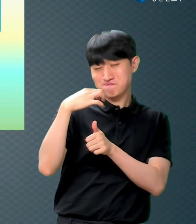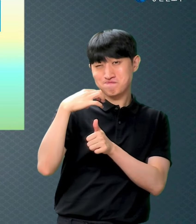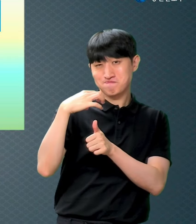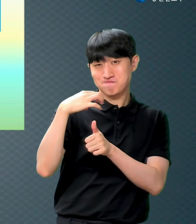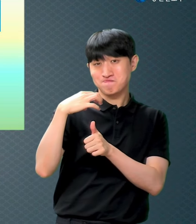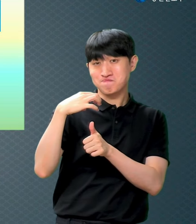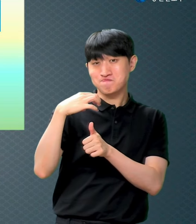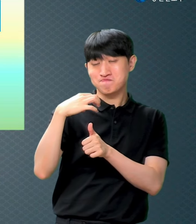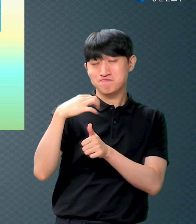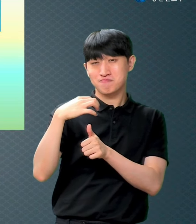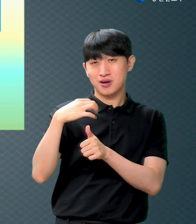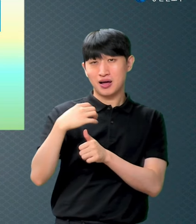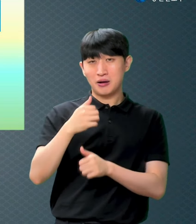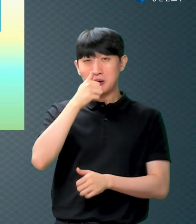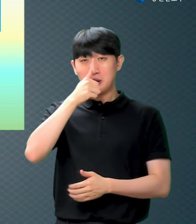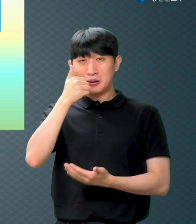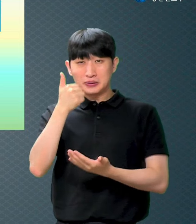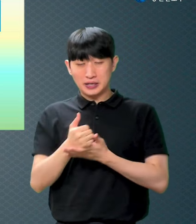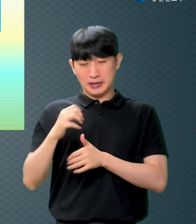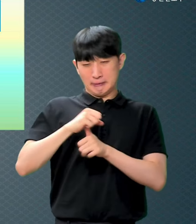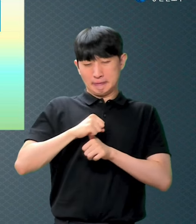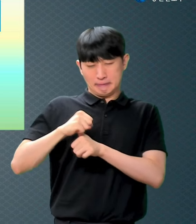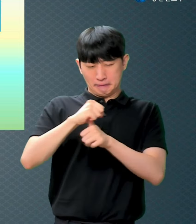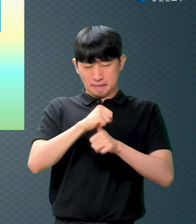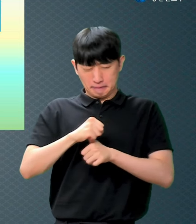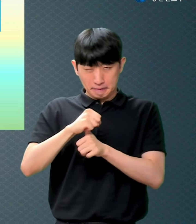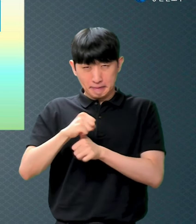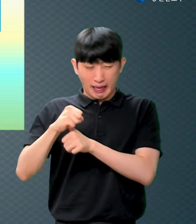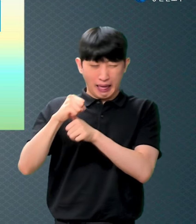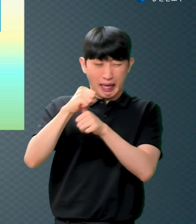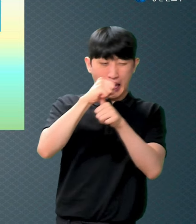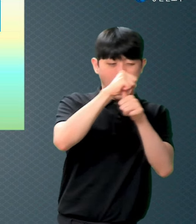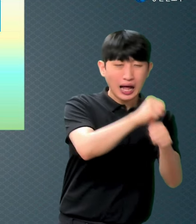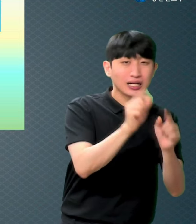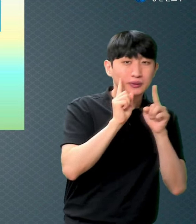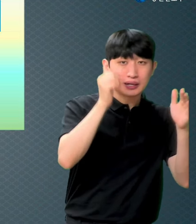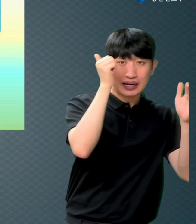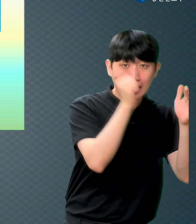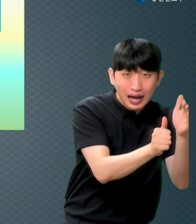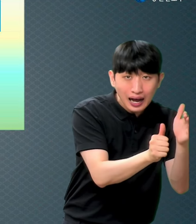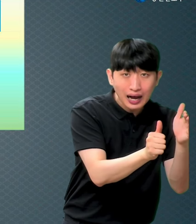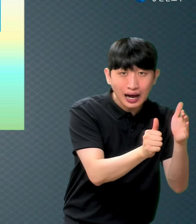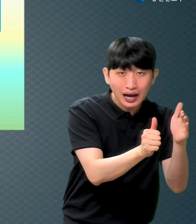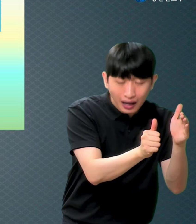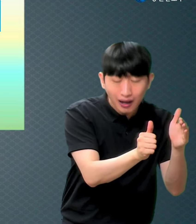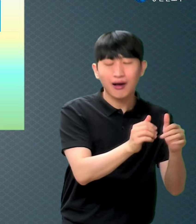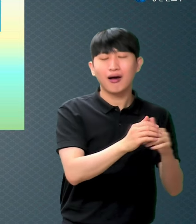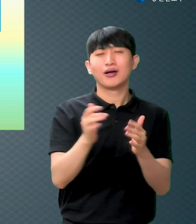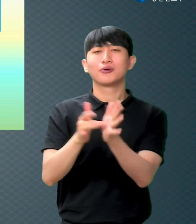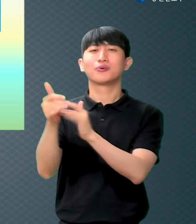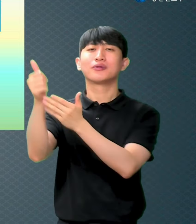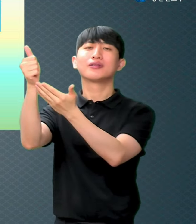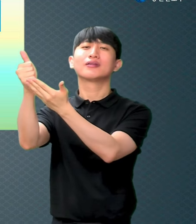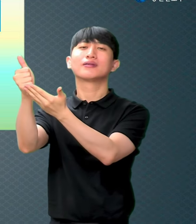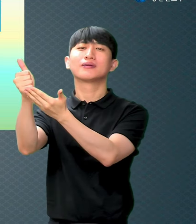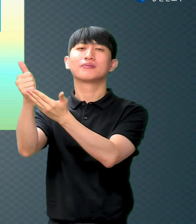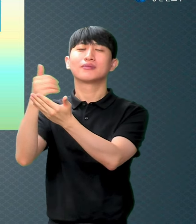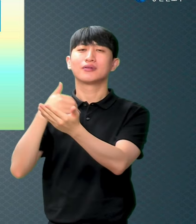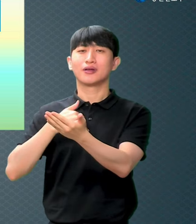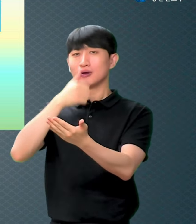죄에 잡혀서 지옥까지 갈 뻔했는데 예수님이 피를 흘려주심으로 죄에서